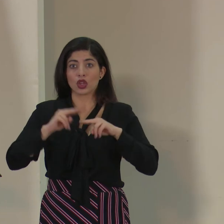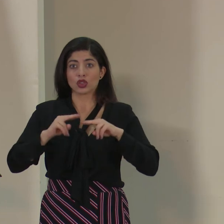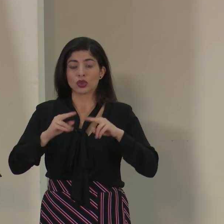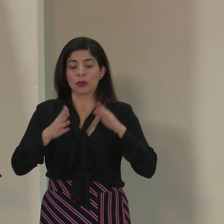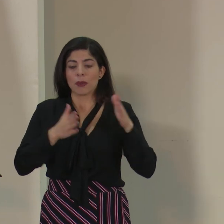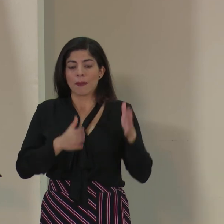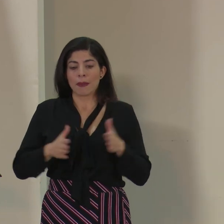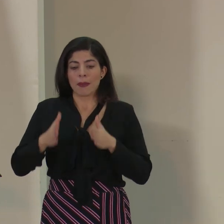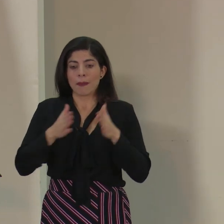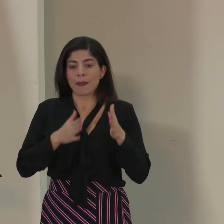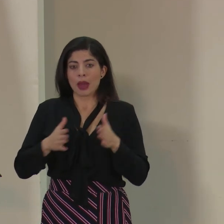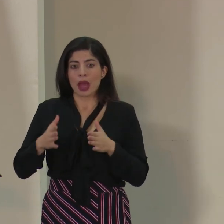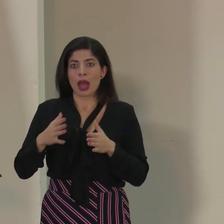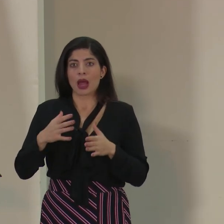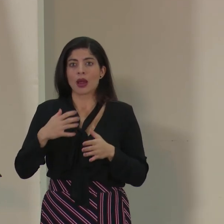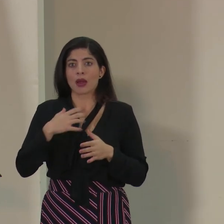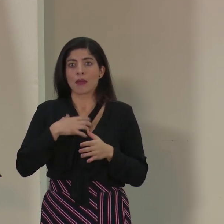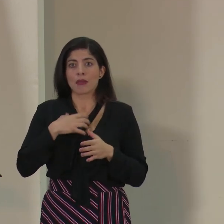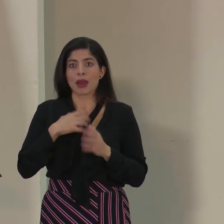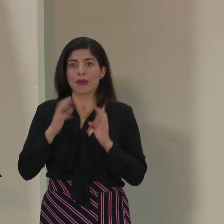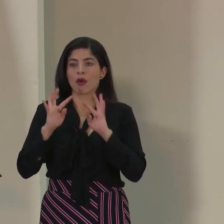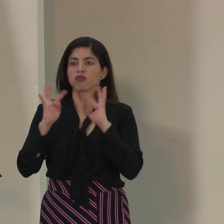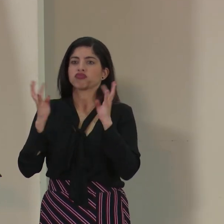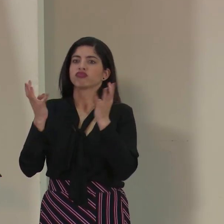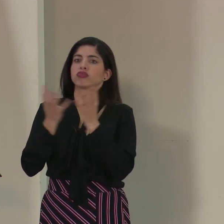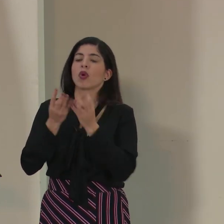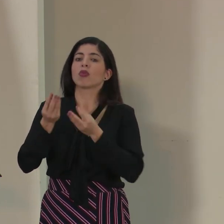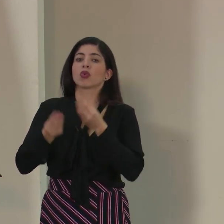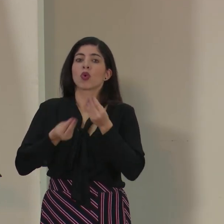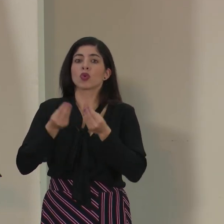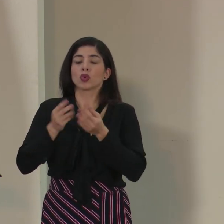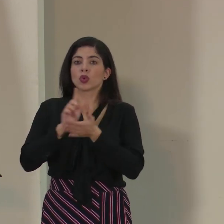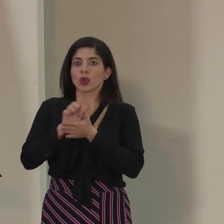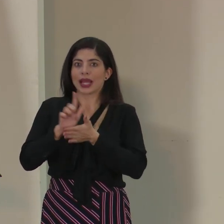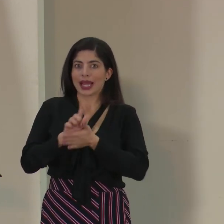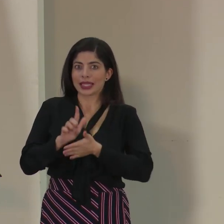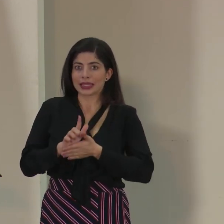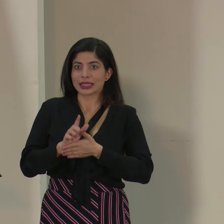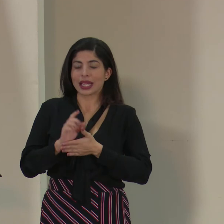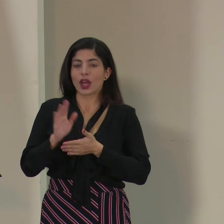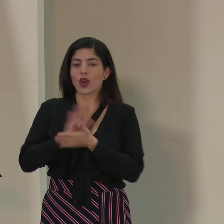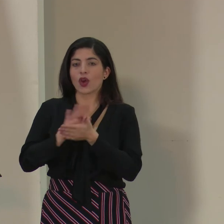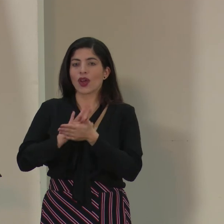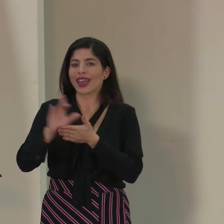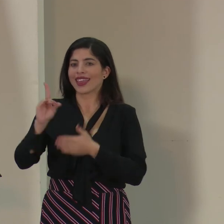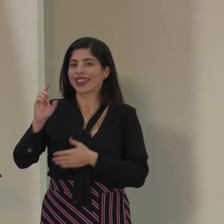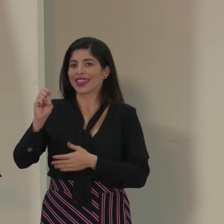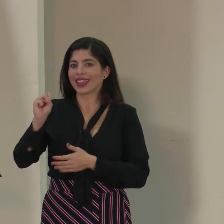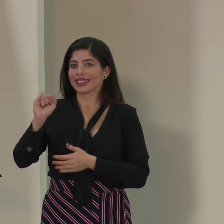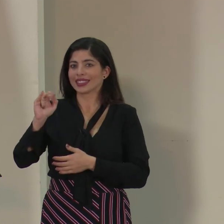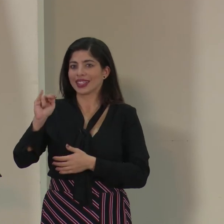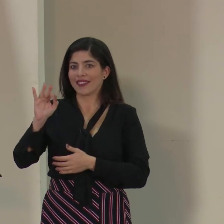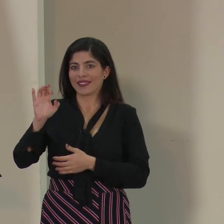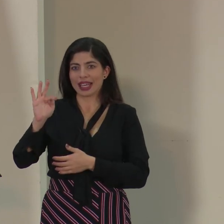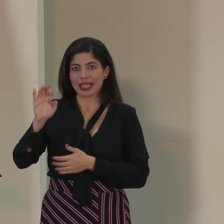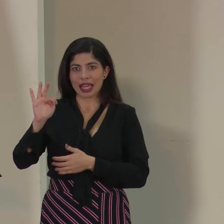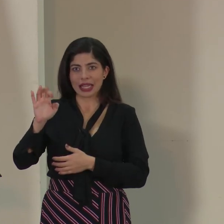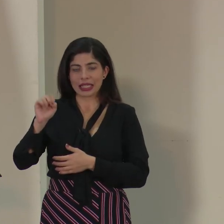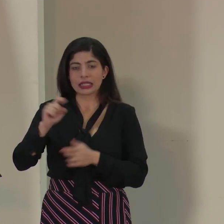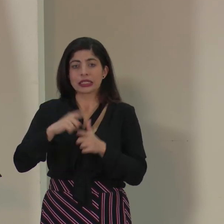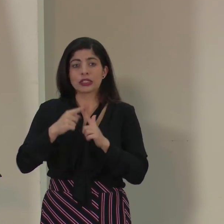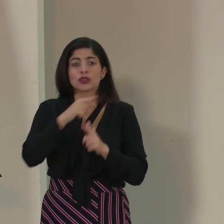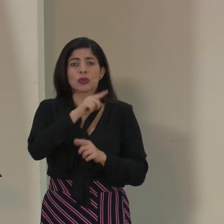sus propias, o que ya exponen sus propias góndolas de productos de aseo y desinfectantes, entonces, si nos puede especificar